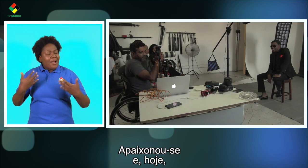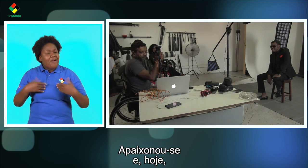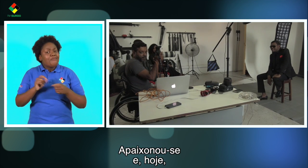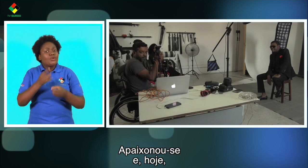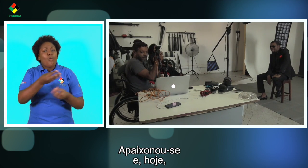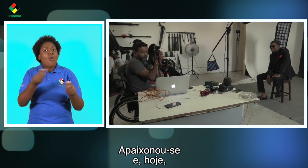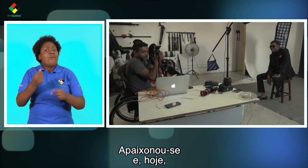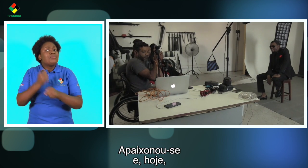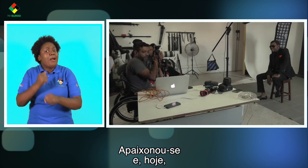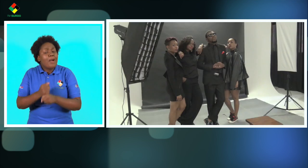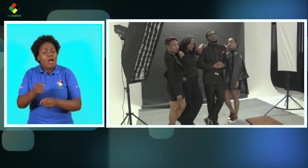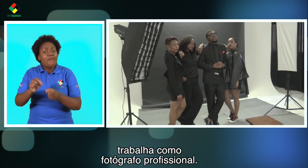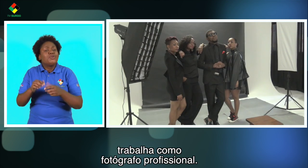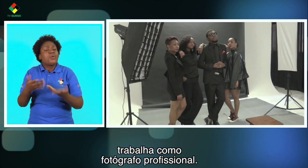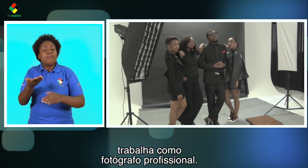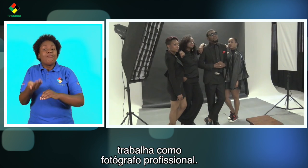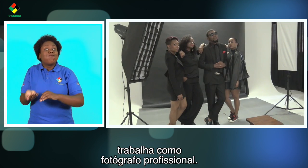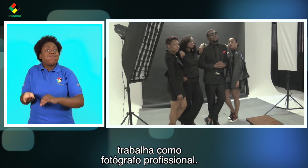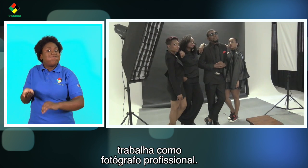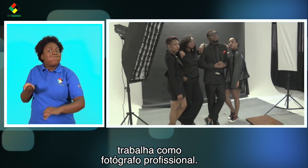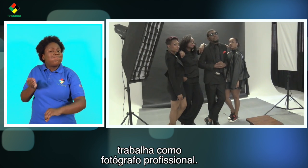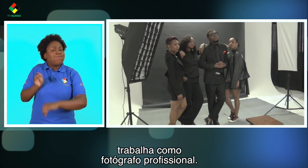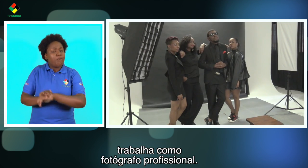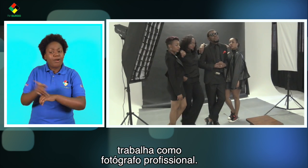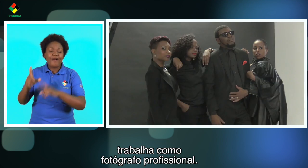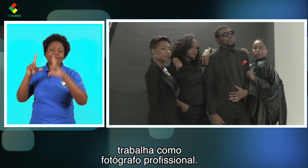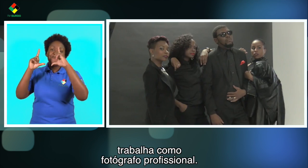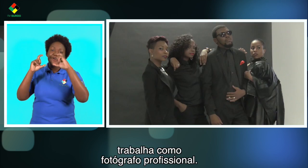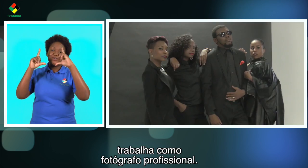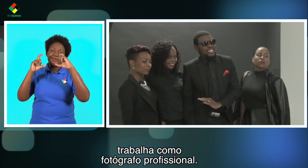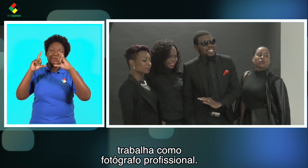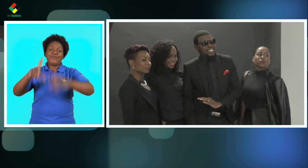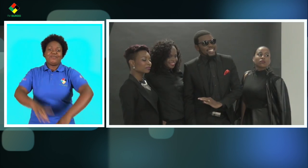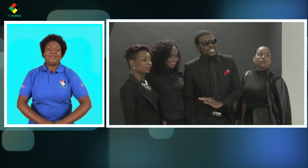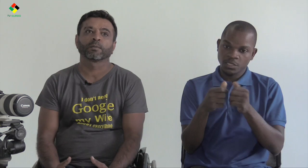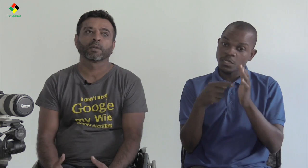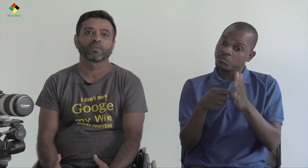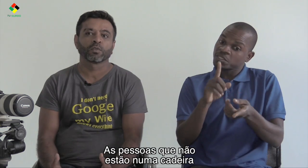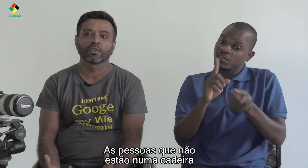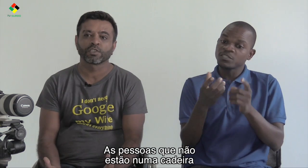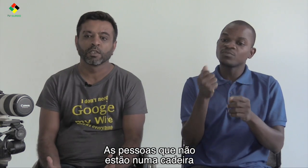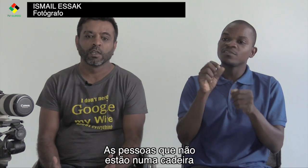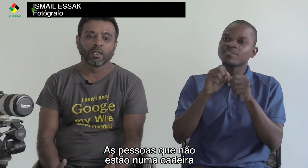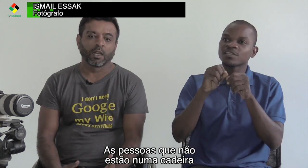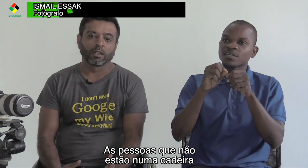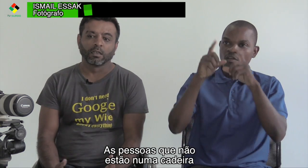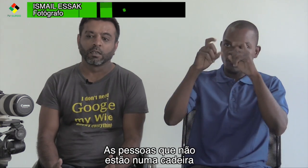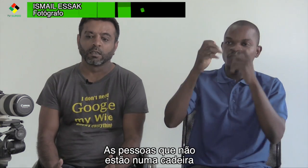Apaixonou-se e hoje trabalha como fotógrafo profissional. Há pessoas